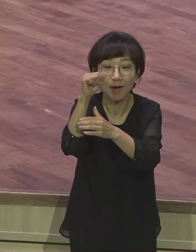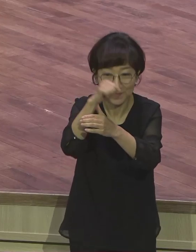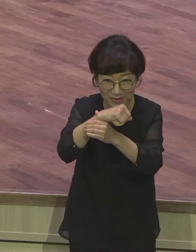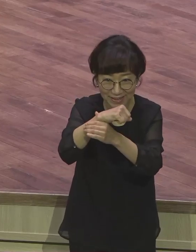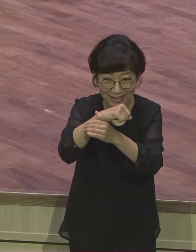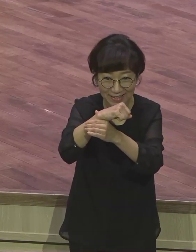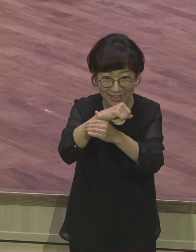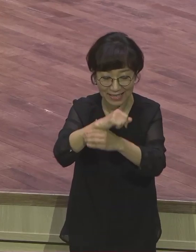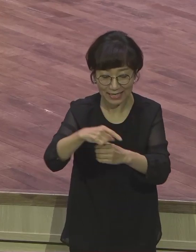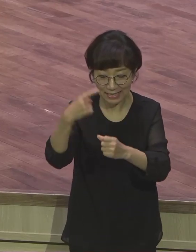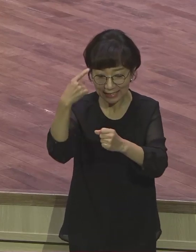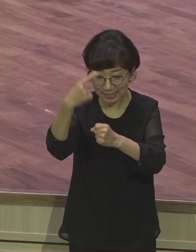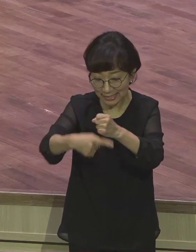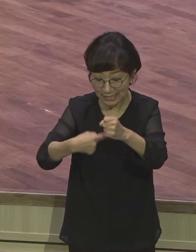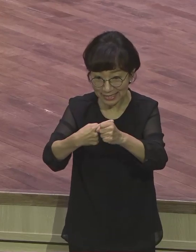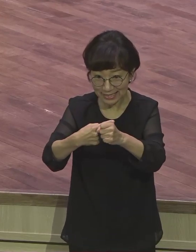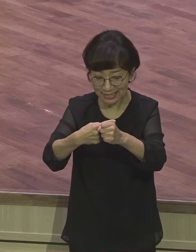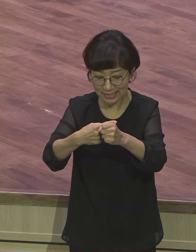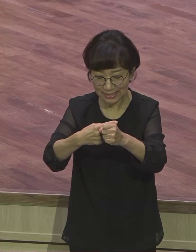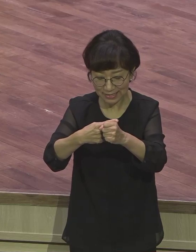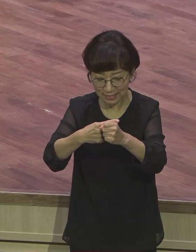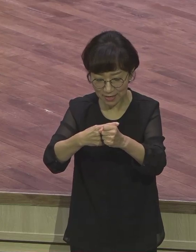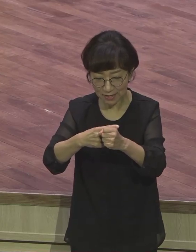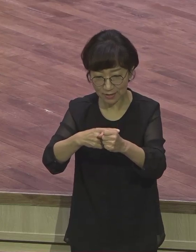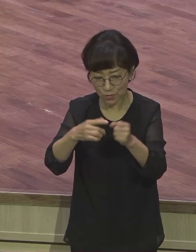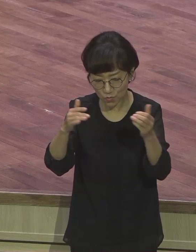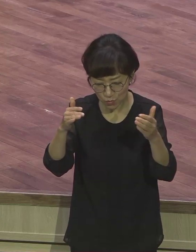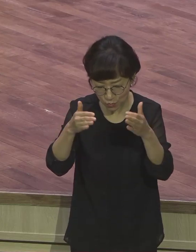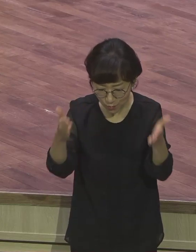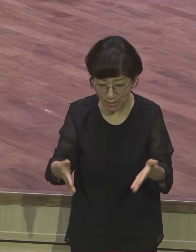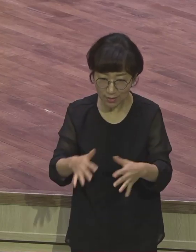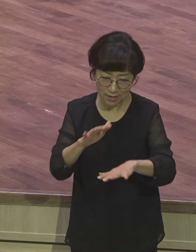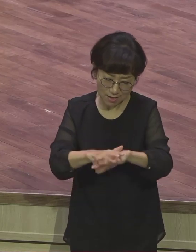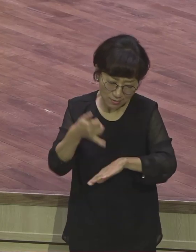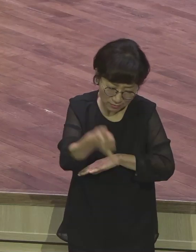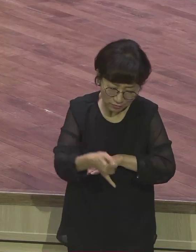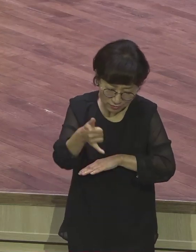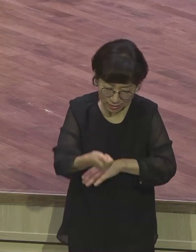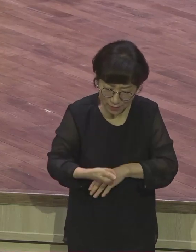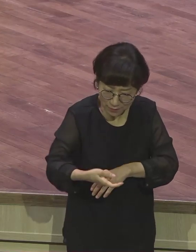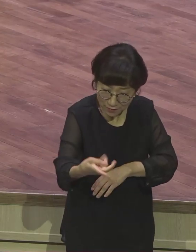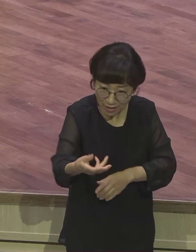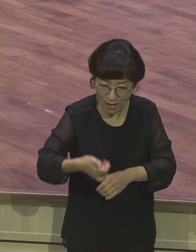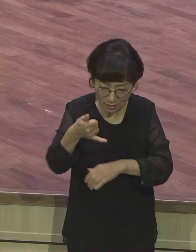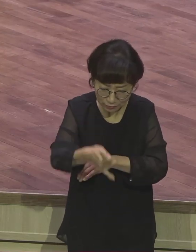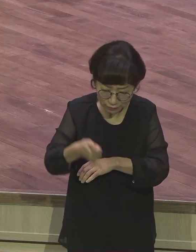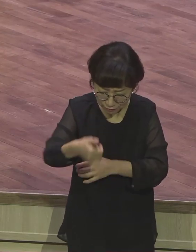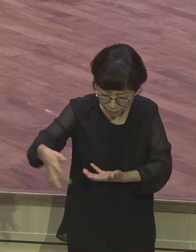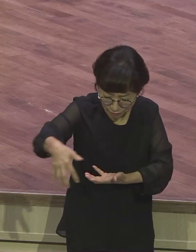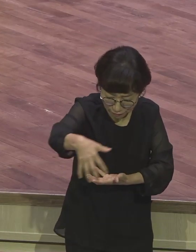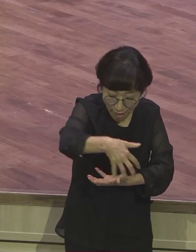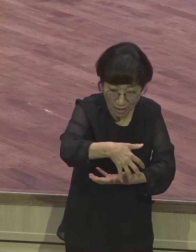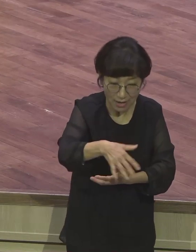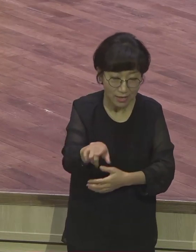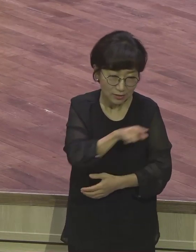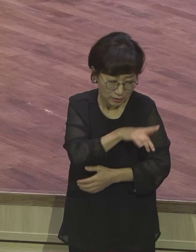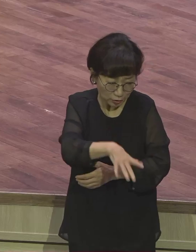중에 천열매를 하나님께 거두어서 그렇게 드리는 감사적이다. 그래서 맥주절을